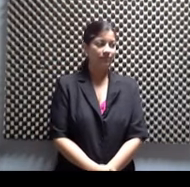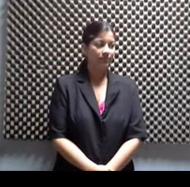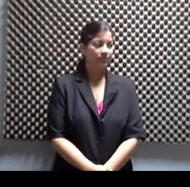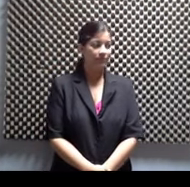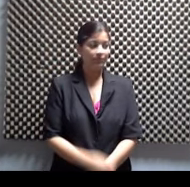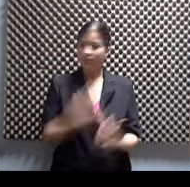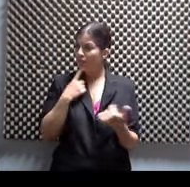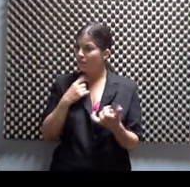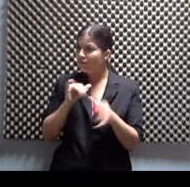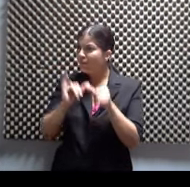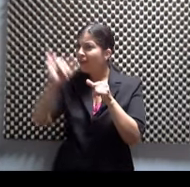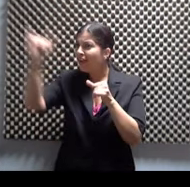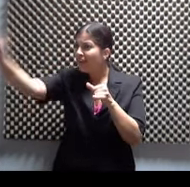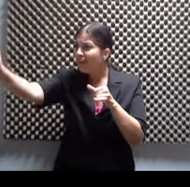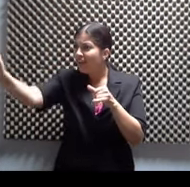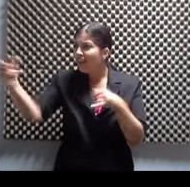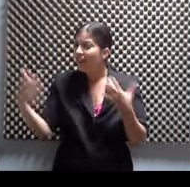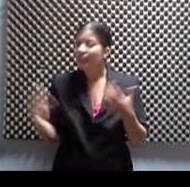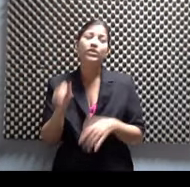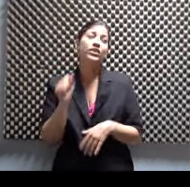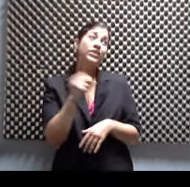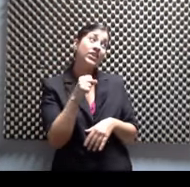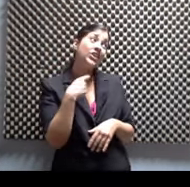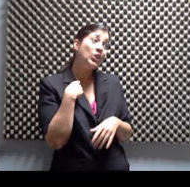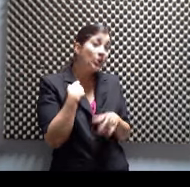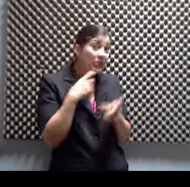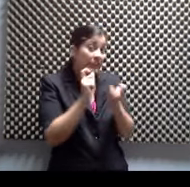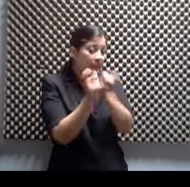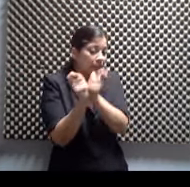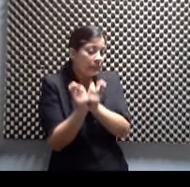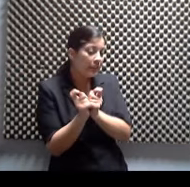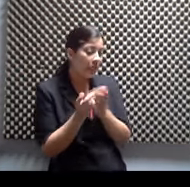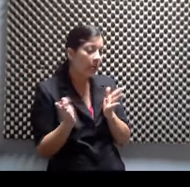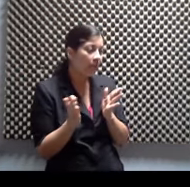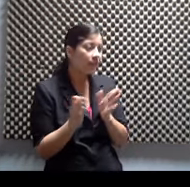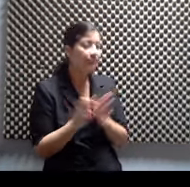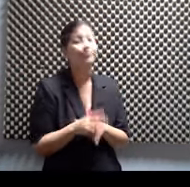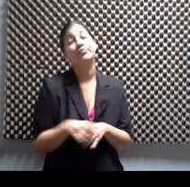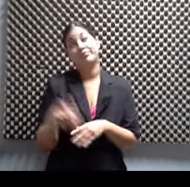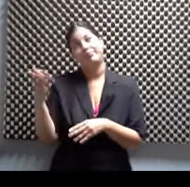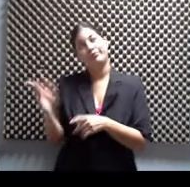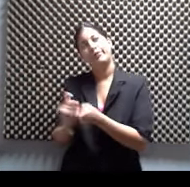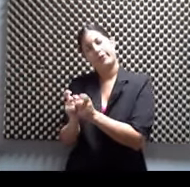a quedar allá, mi hijo? Sí, yo te voy a guardar a mí. Él está seteando. Sí, déjalo que sete.